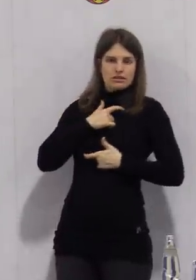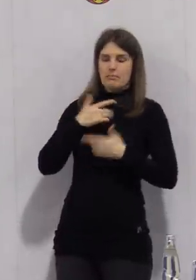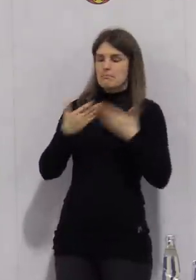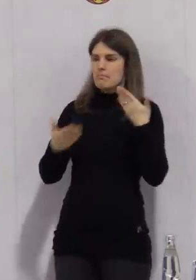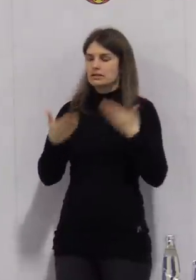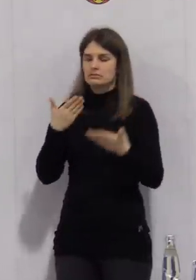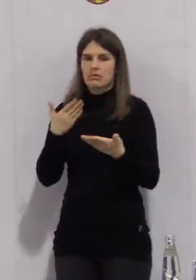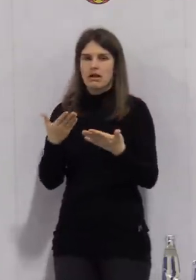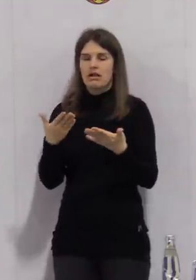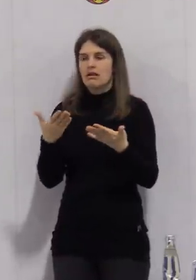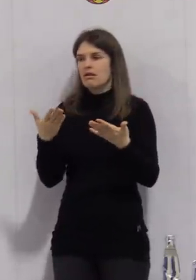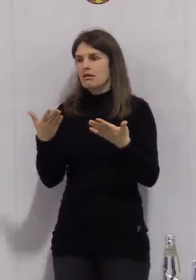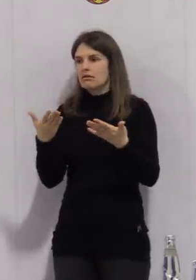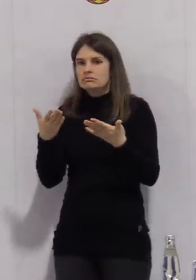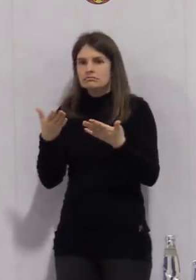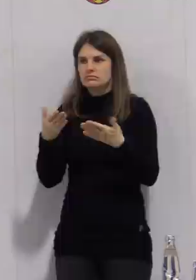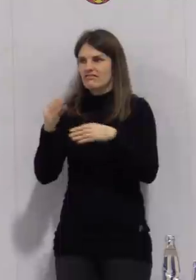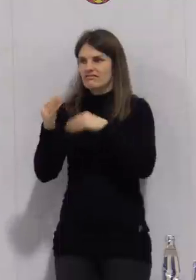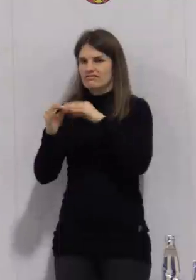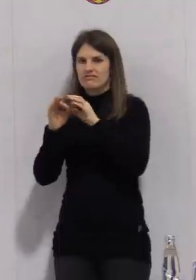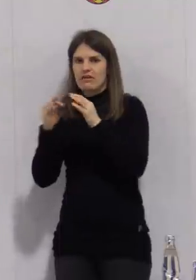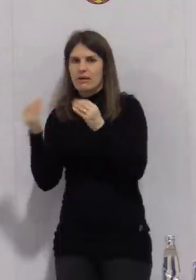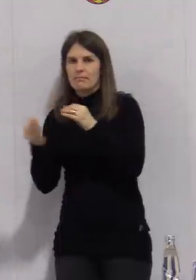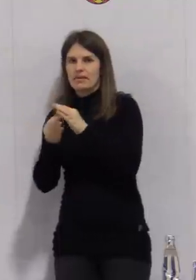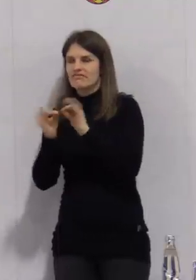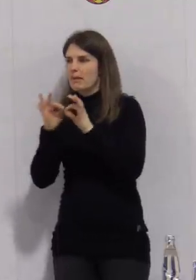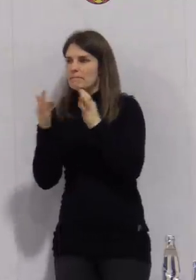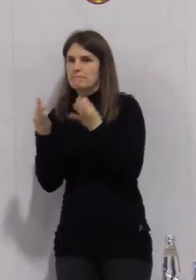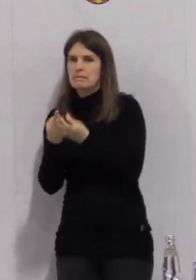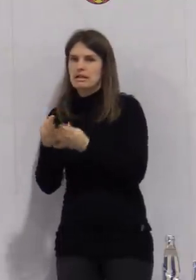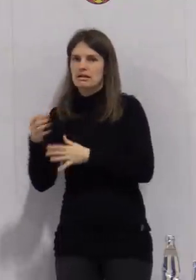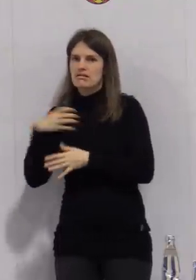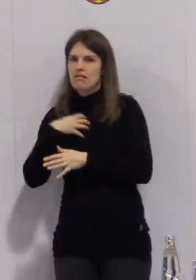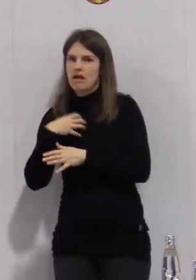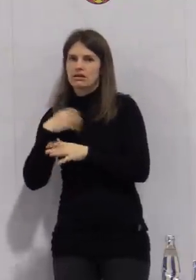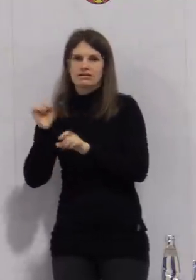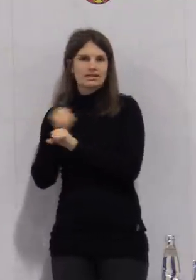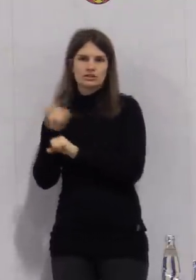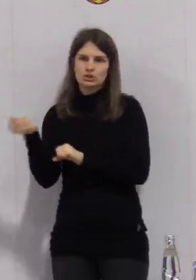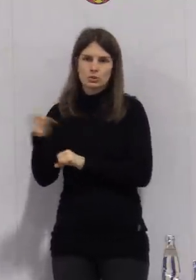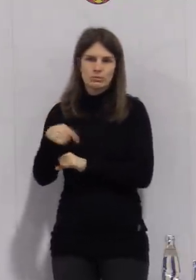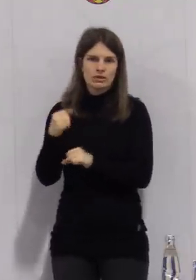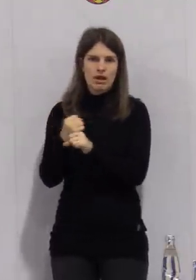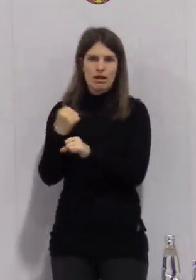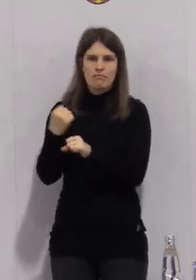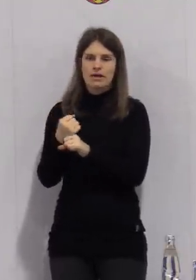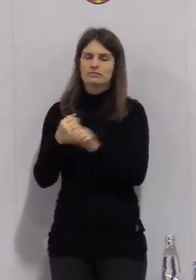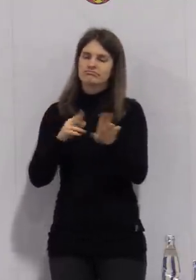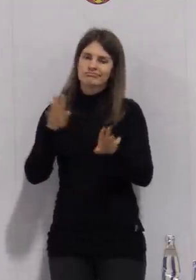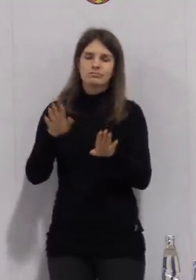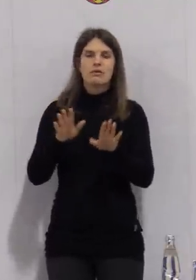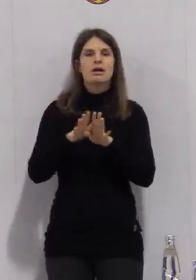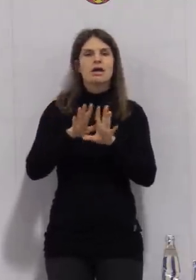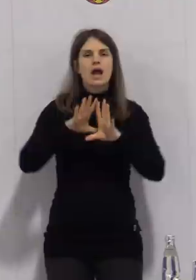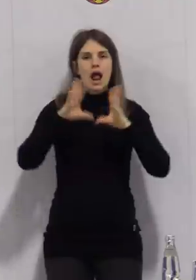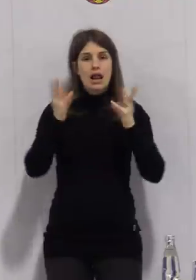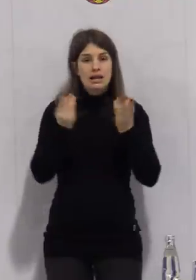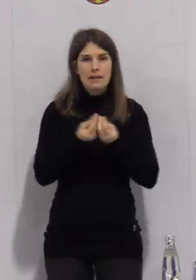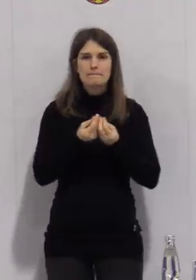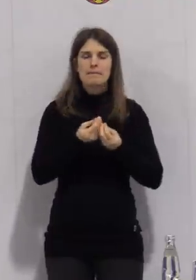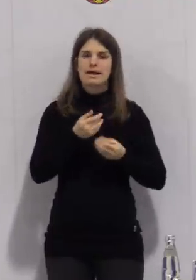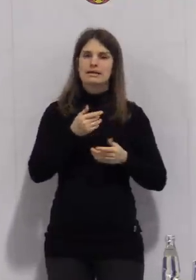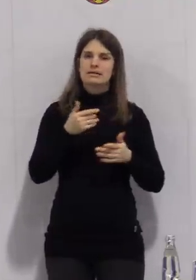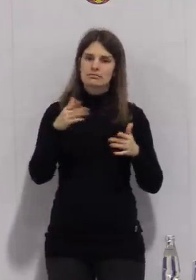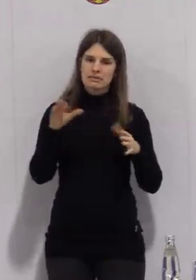Personen aus dem Familienkreis betroffen sind. Aber insgesamt ist die personelle Versorgungslage im Moment